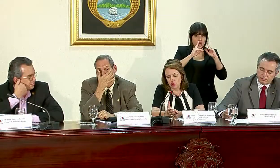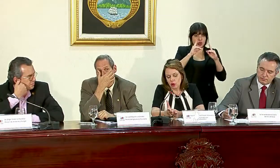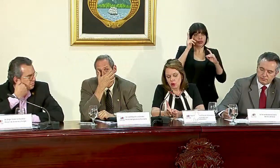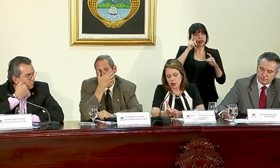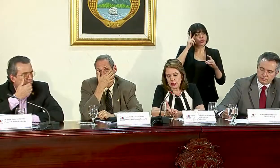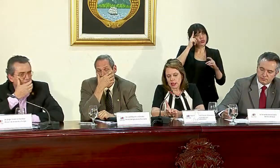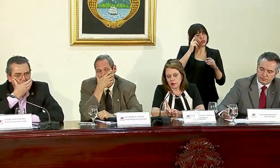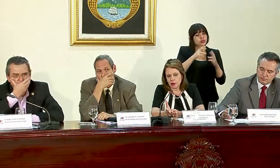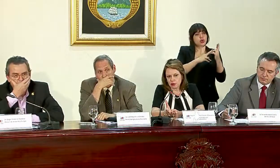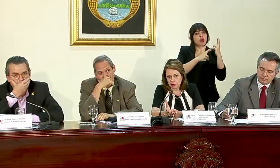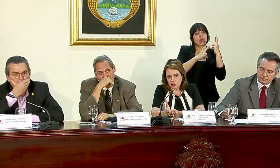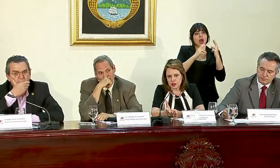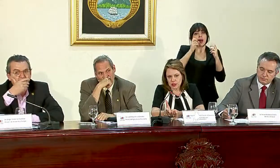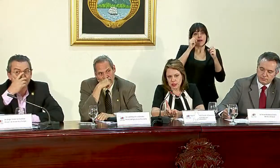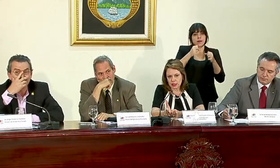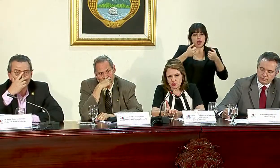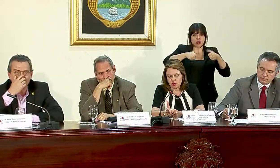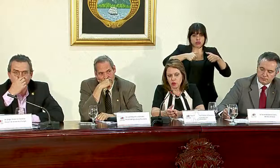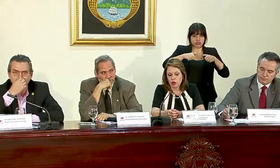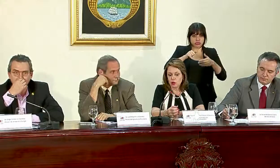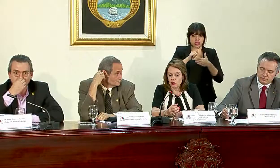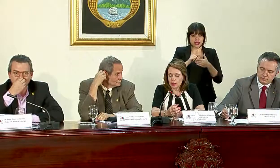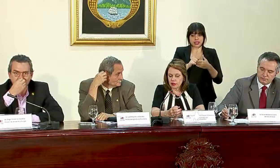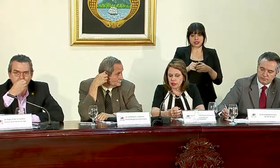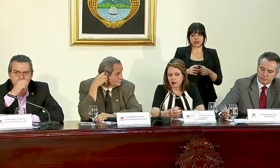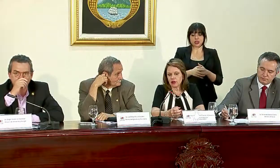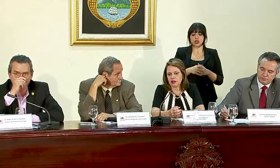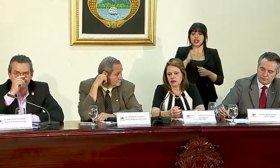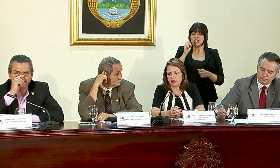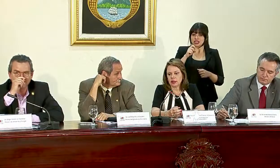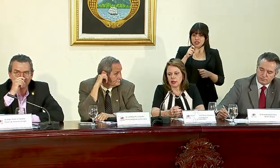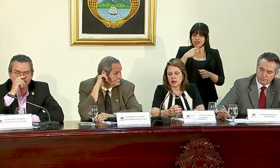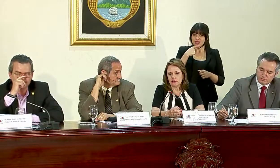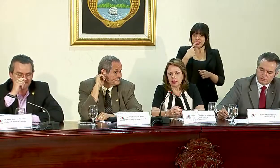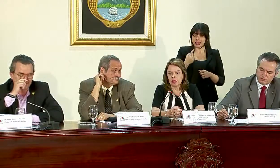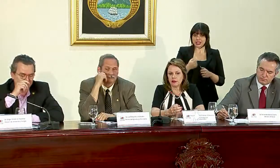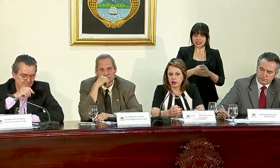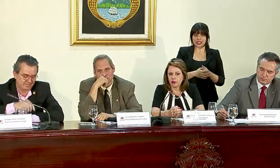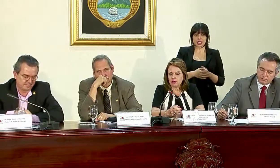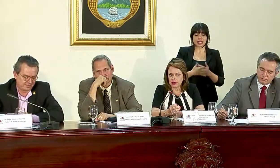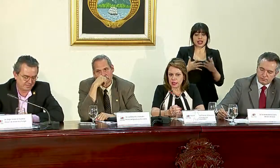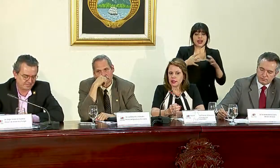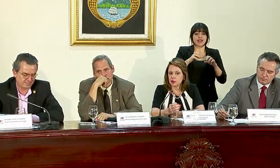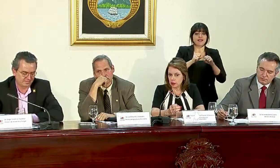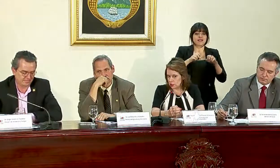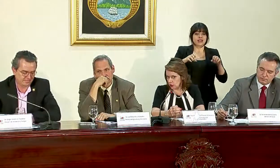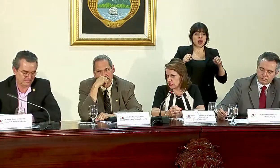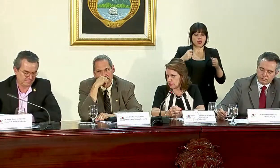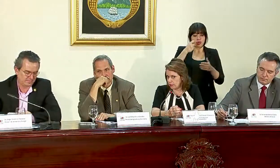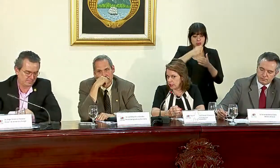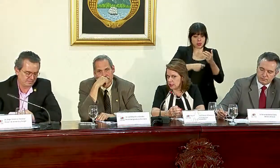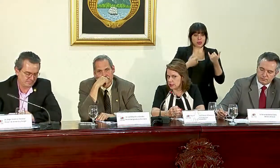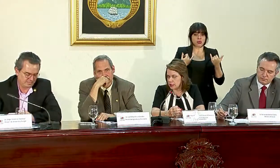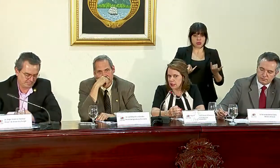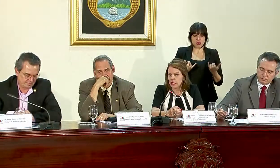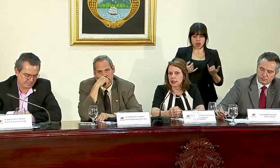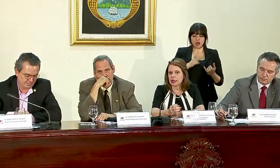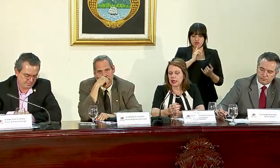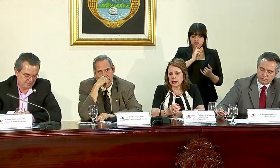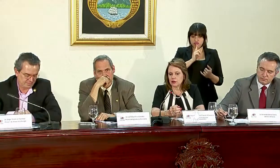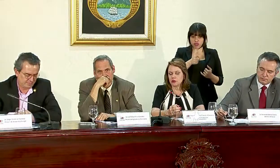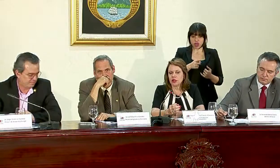por supuesto, ojalá que podamos coincidir en eso. Lo que sí tengo que decirle es que el fraude fiscal es un hecho en este país